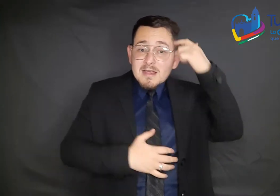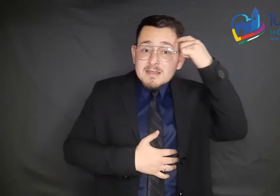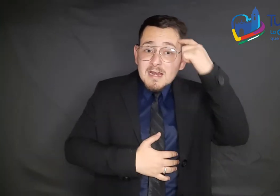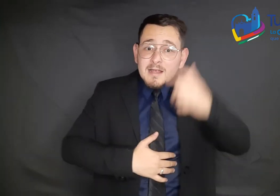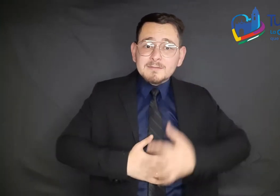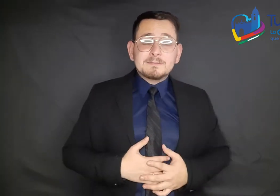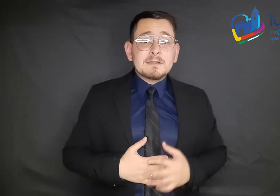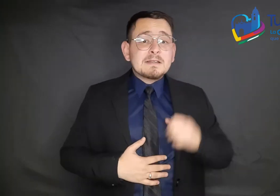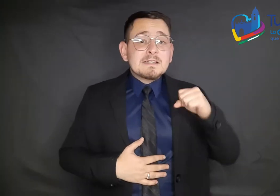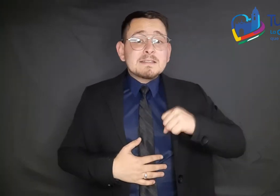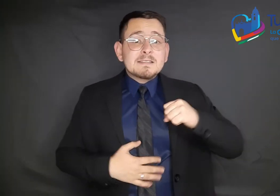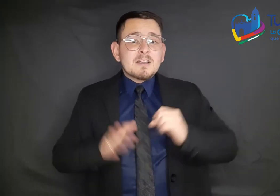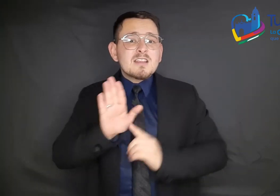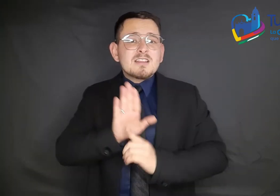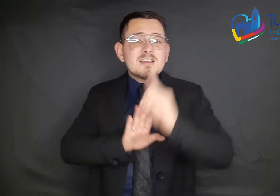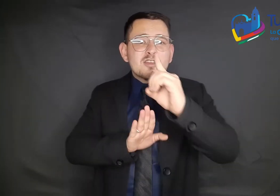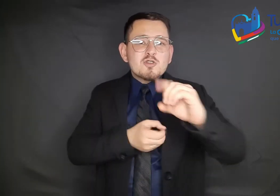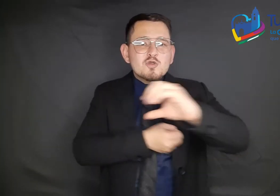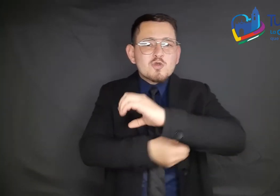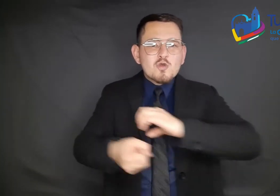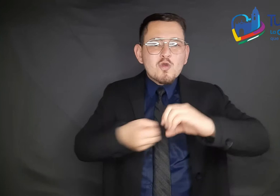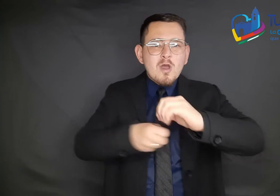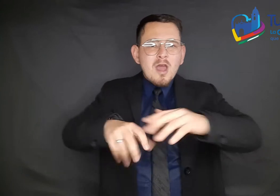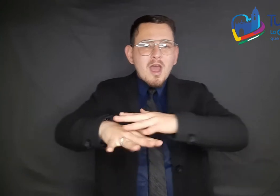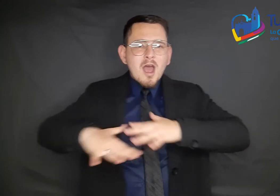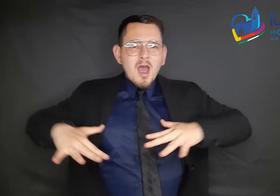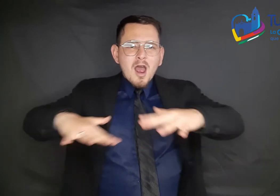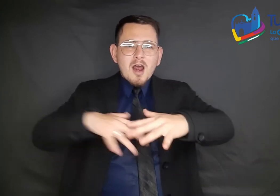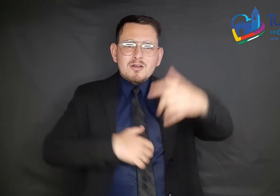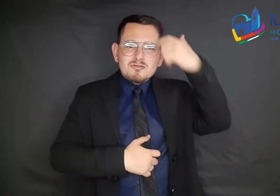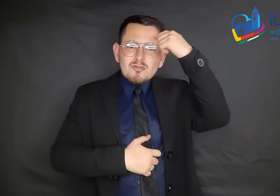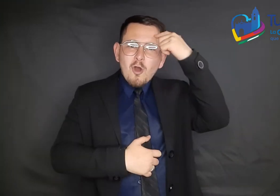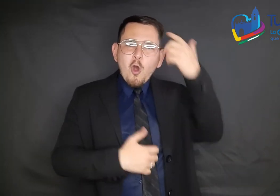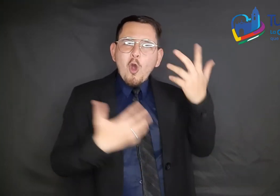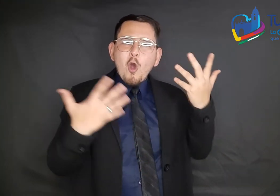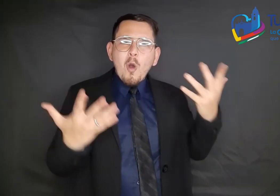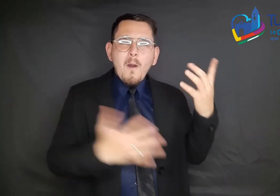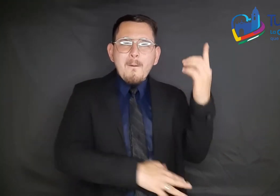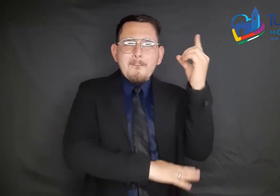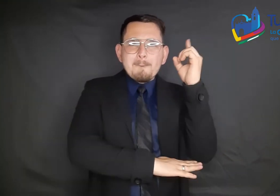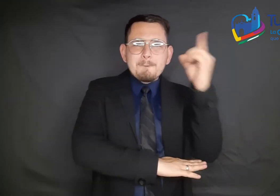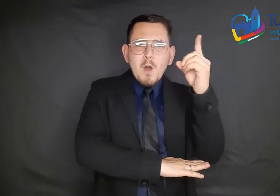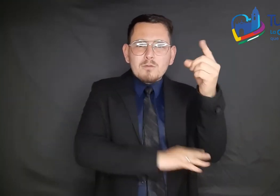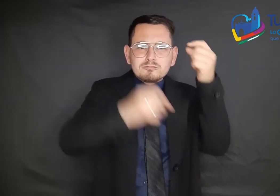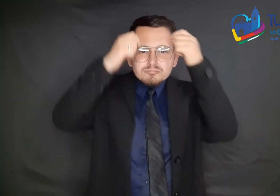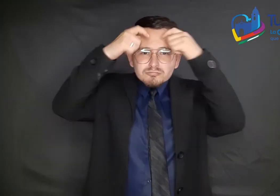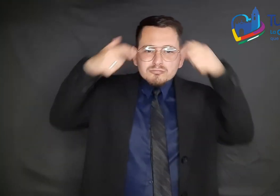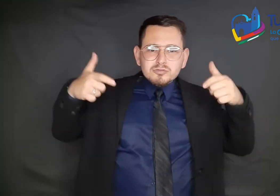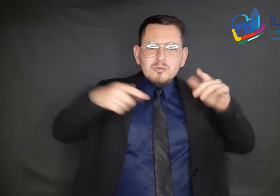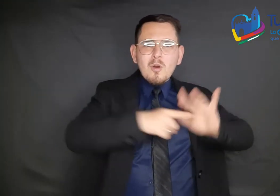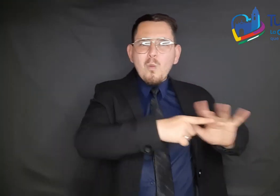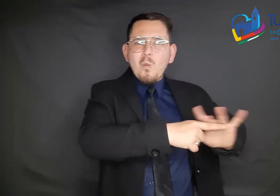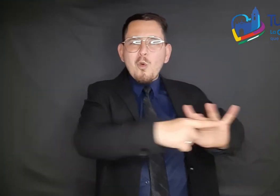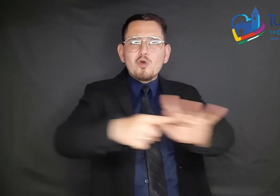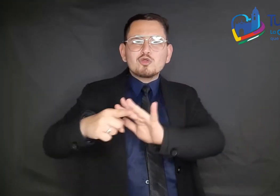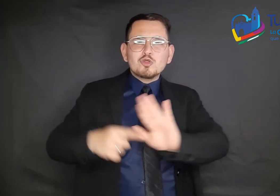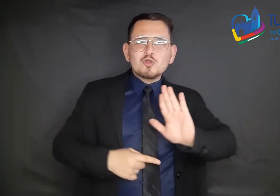y territorios inteligentes en todas las regiones del país, mediante la implementación de la política de gobierno digital, es el aspecto principal de la agenda